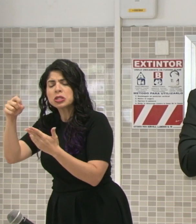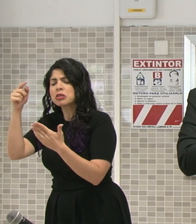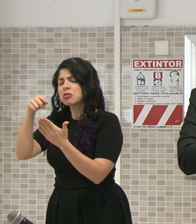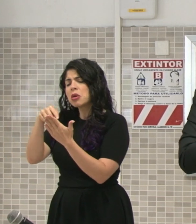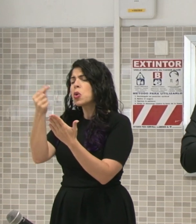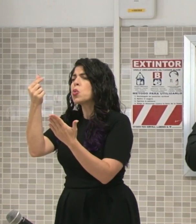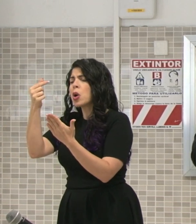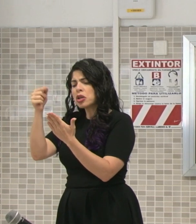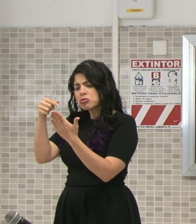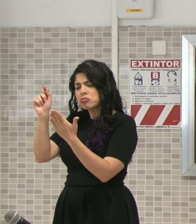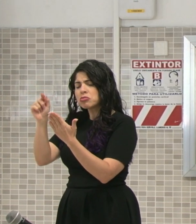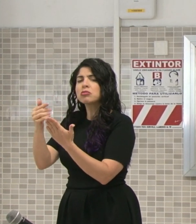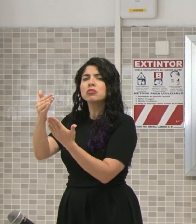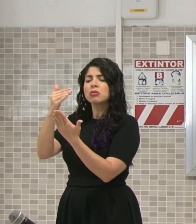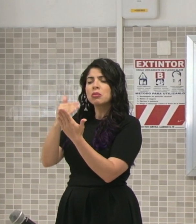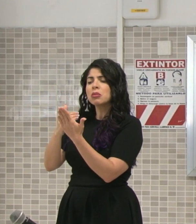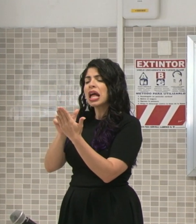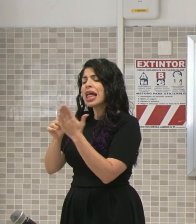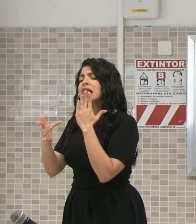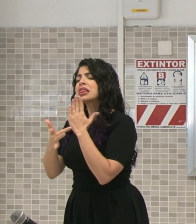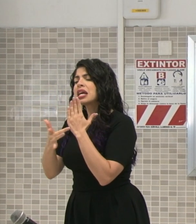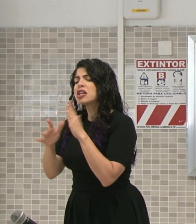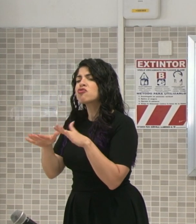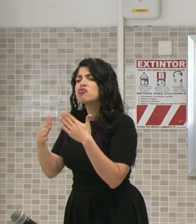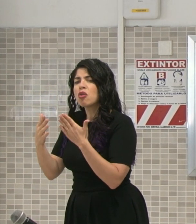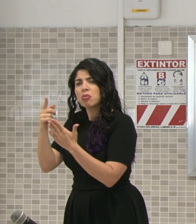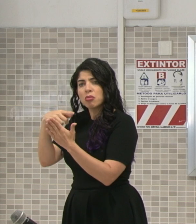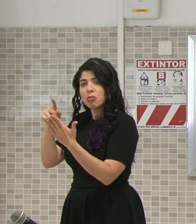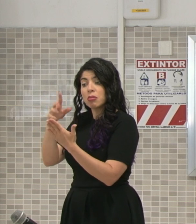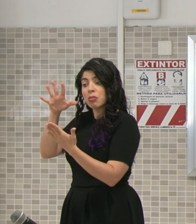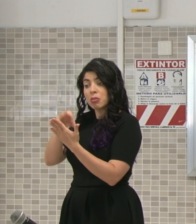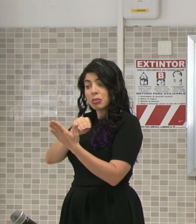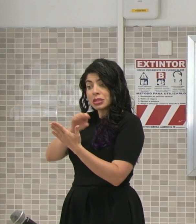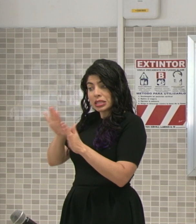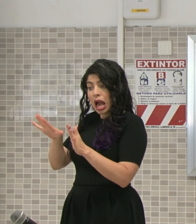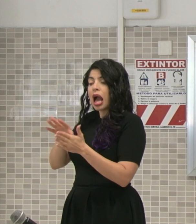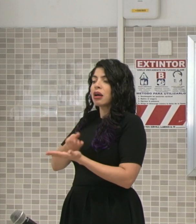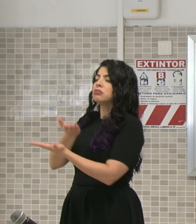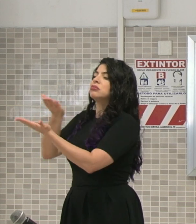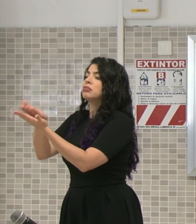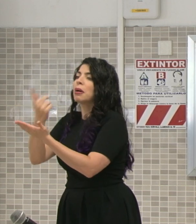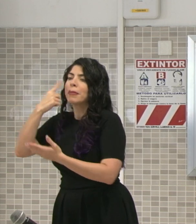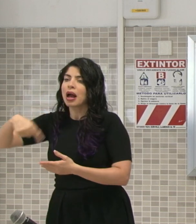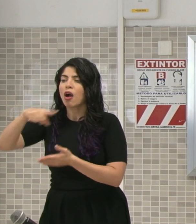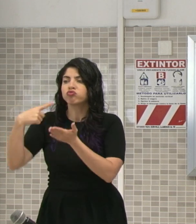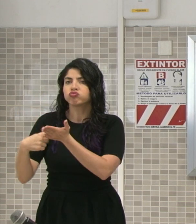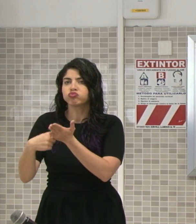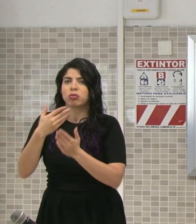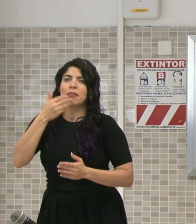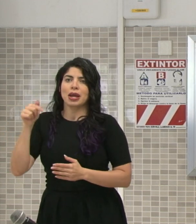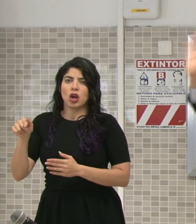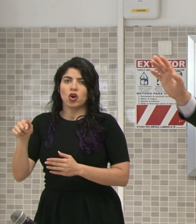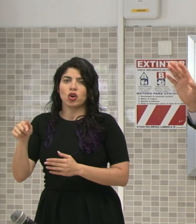y la técnica detrás de ello, para que alimente la discusión del Pleno. Pero bueno,